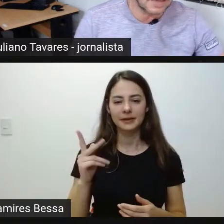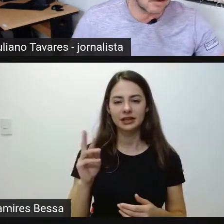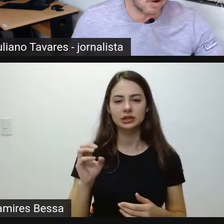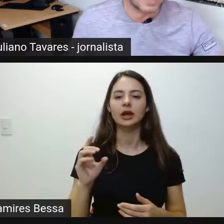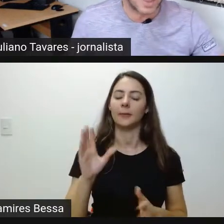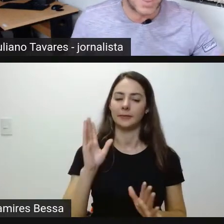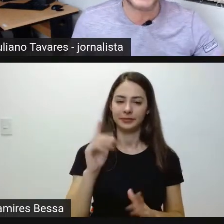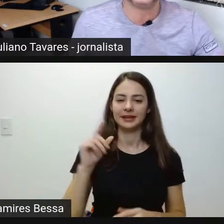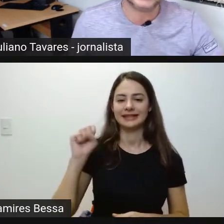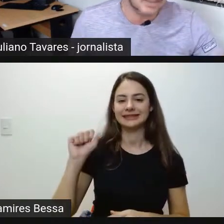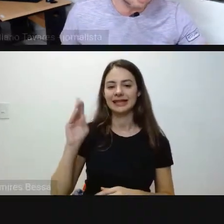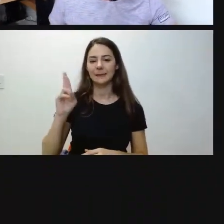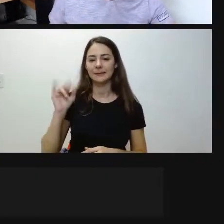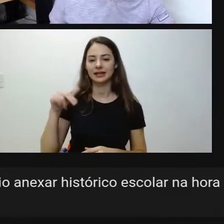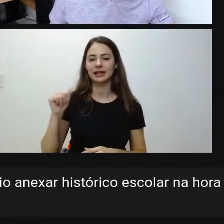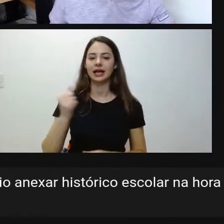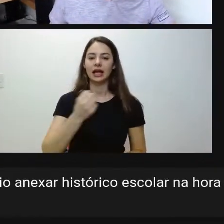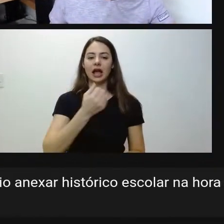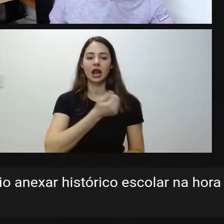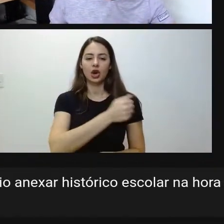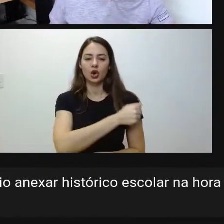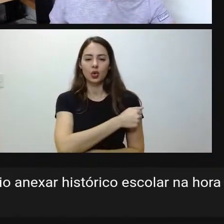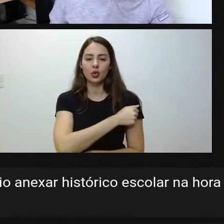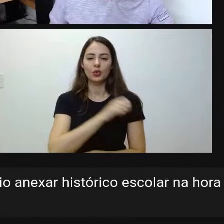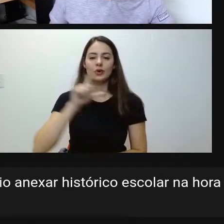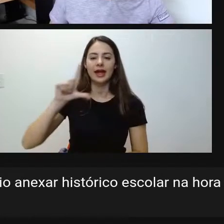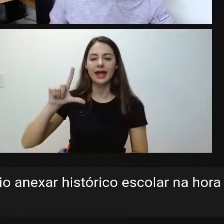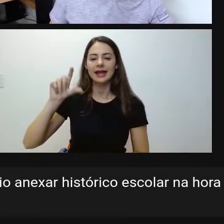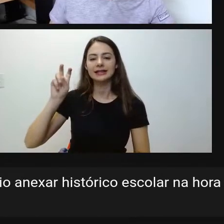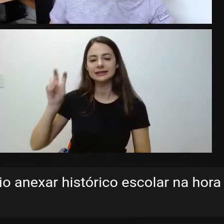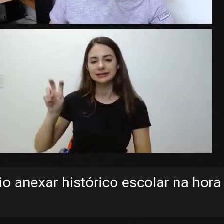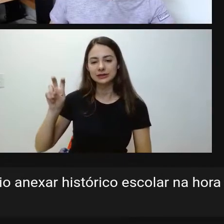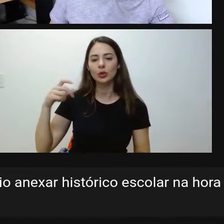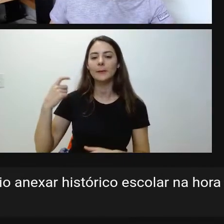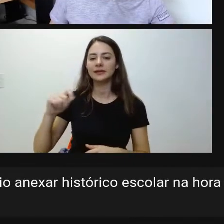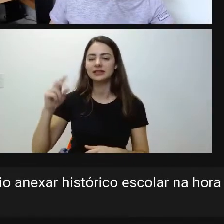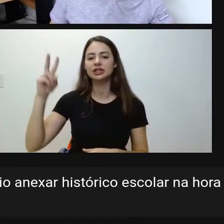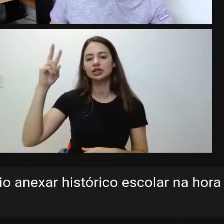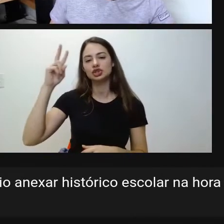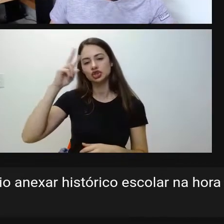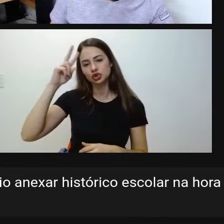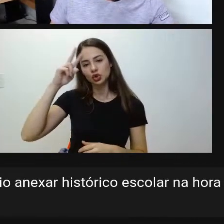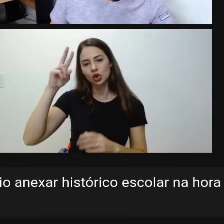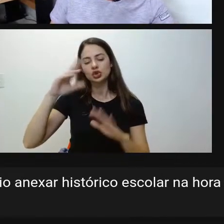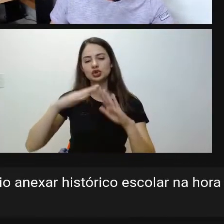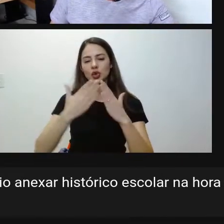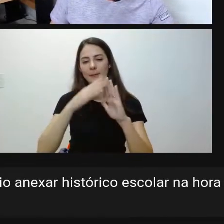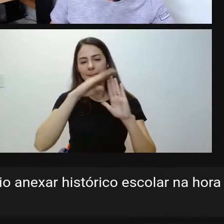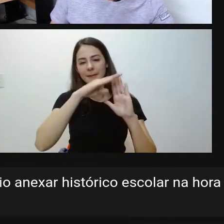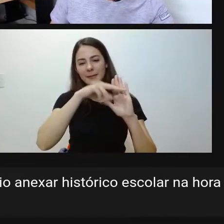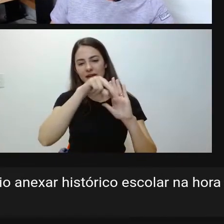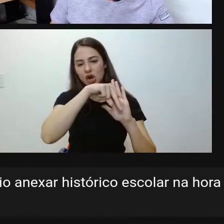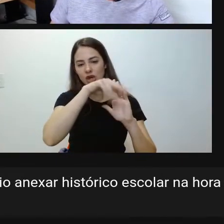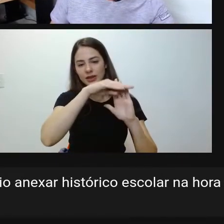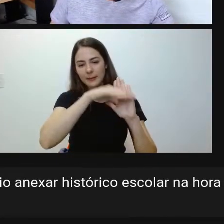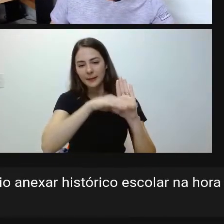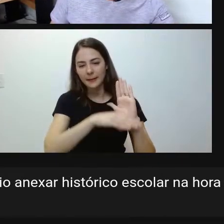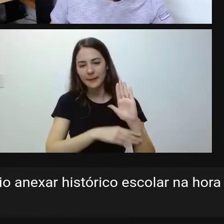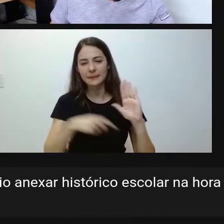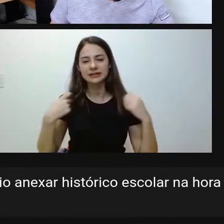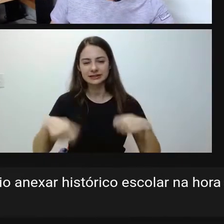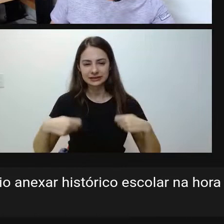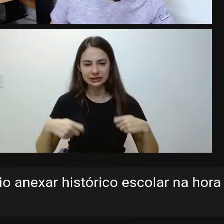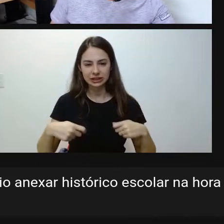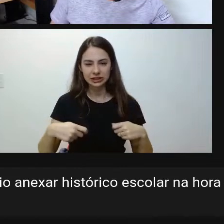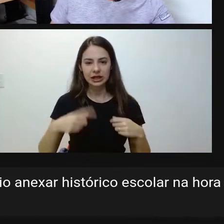estudantes da cota L5, é obrigatório anexar histórico escolar na hora de fazer inscrição? Histórico escolar que